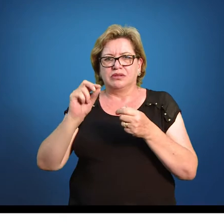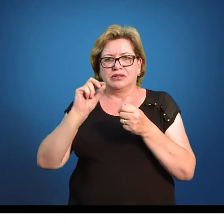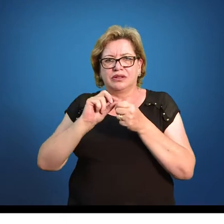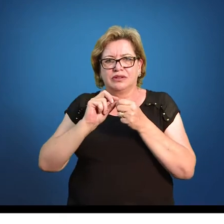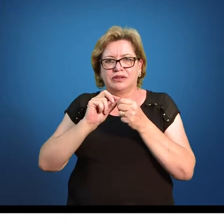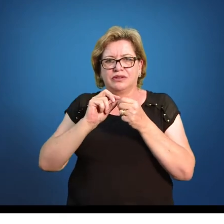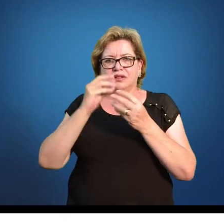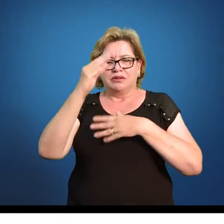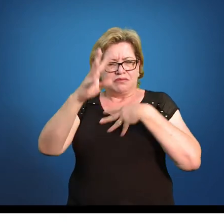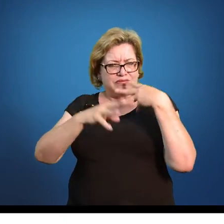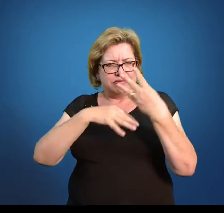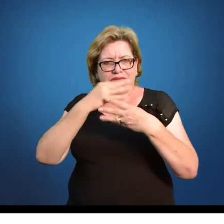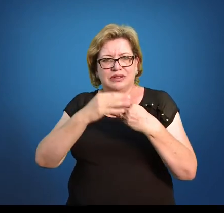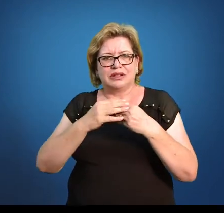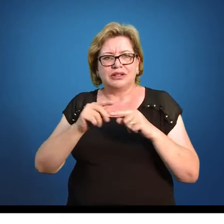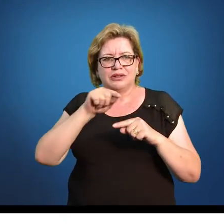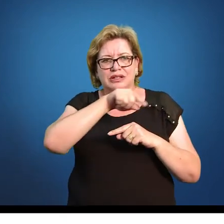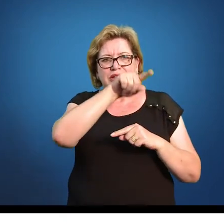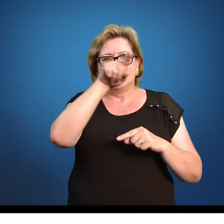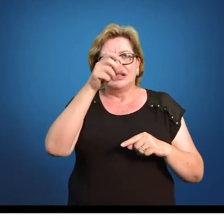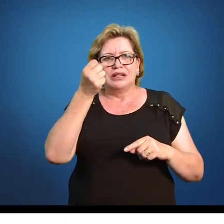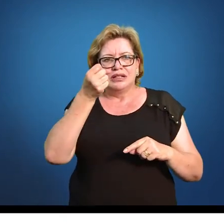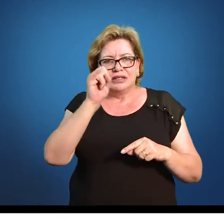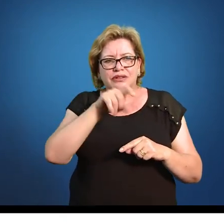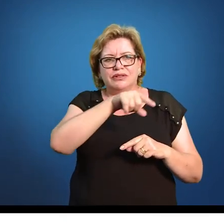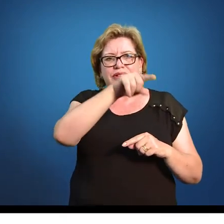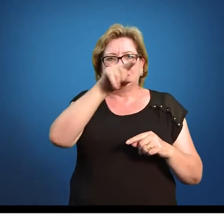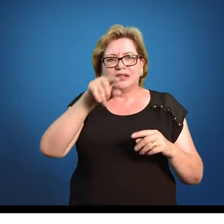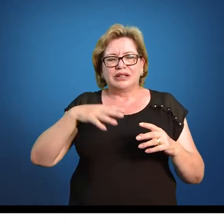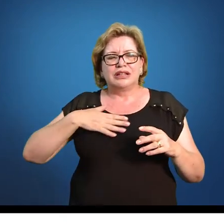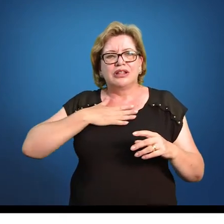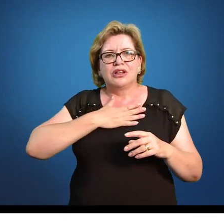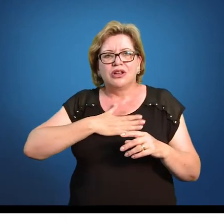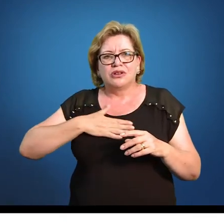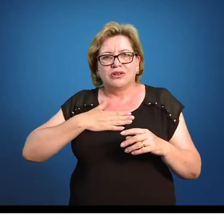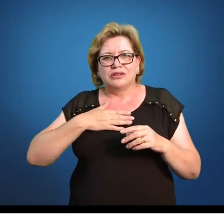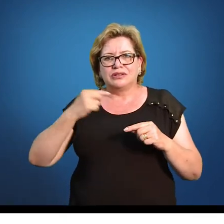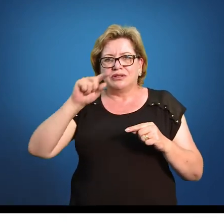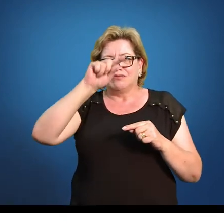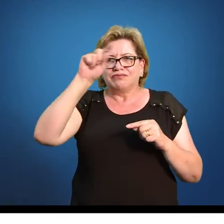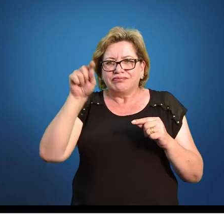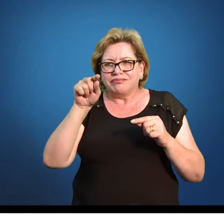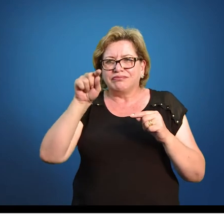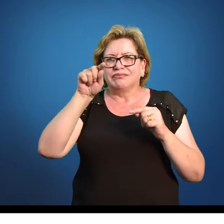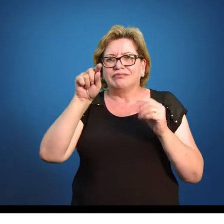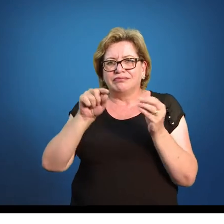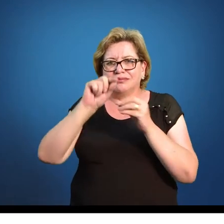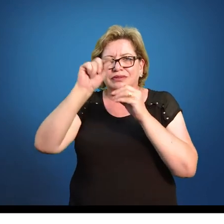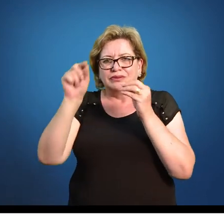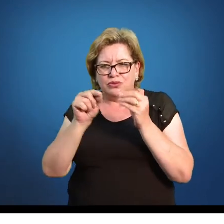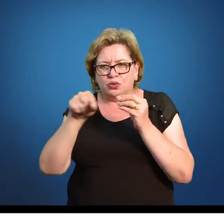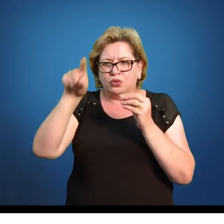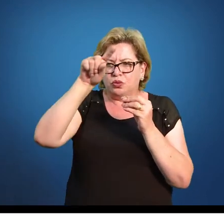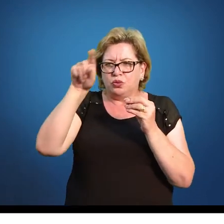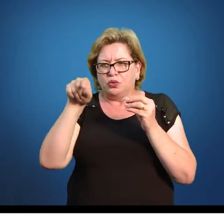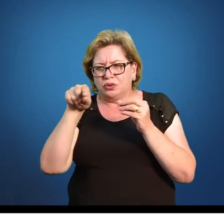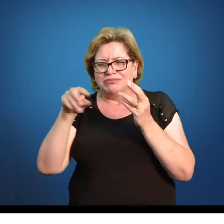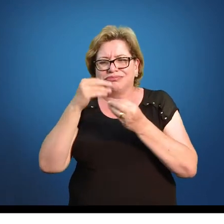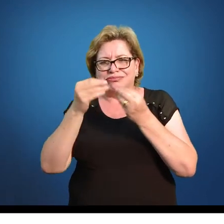vai virar um pouquinho bagunça. Quando vocês estiverem fazendo, alguns gostam de fazer uma flechinha aqui, vem até o 6, volta,